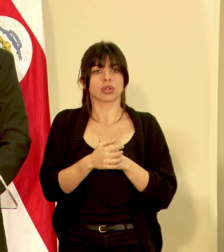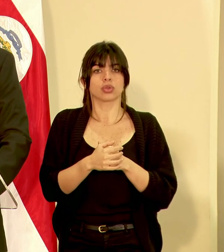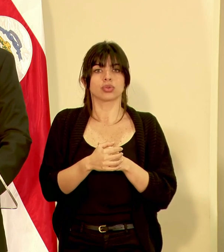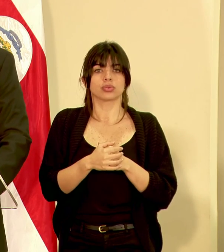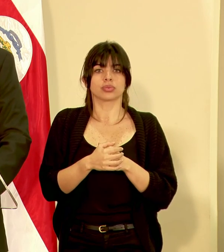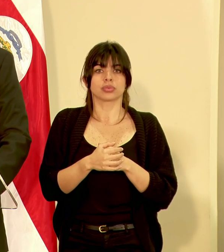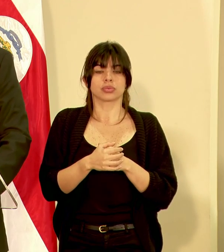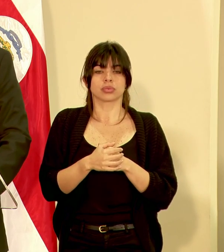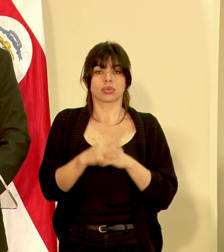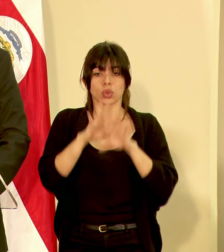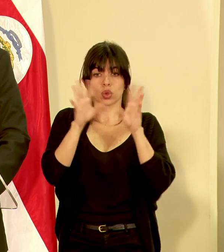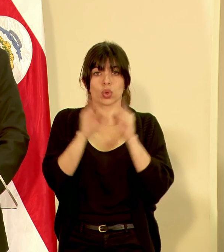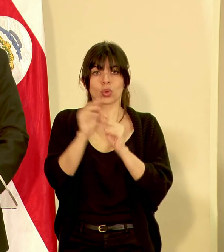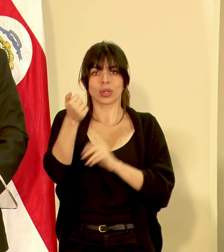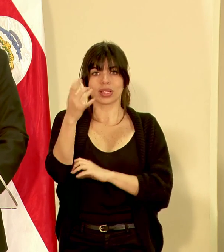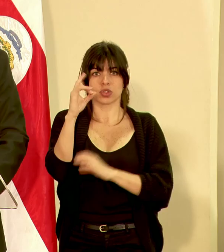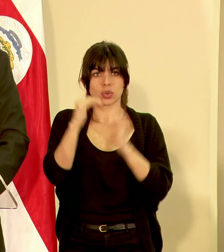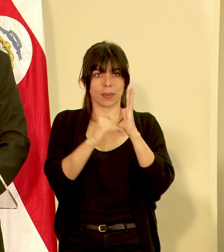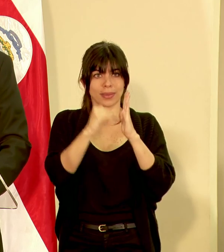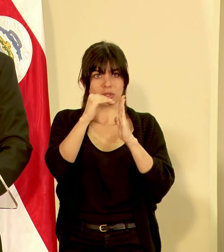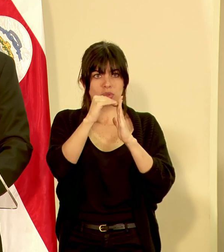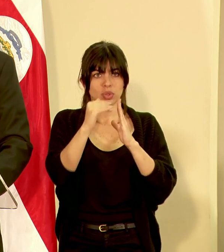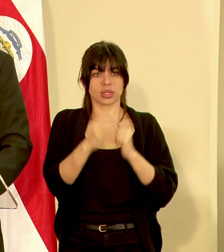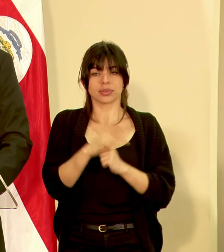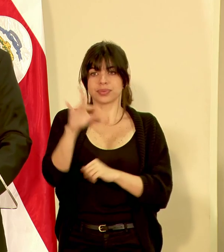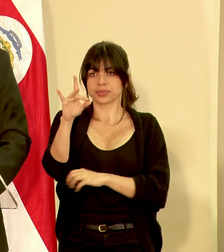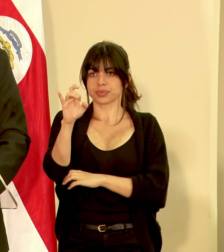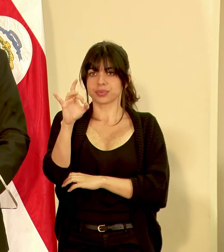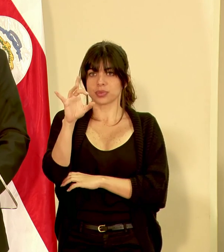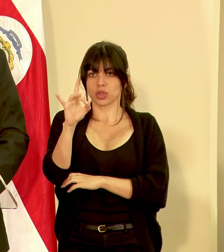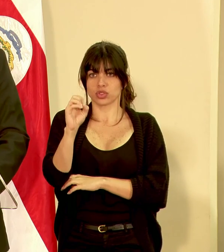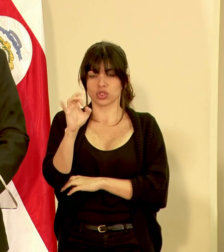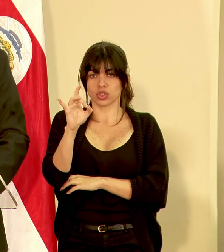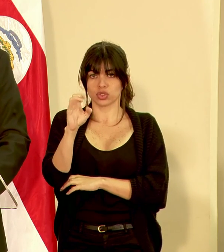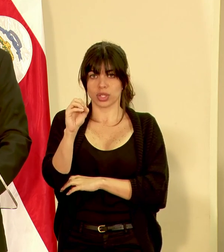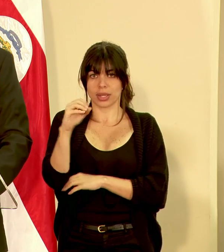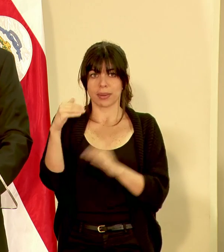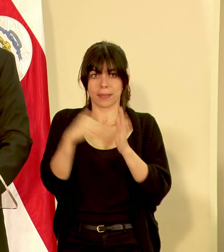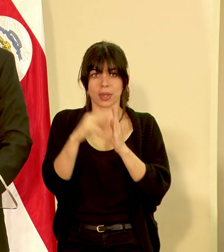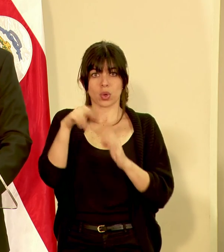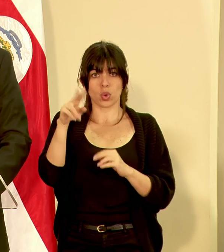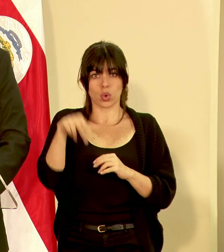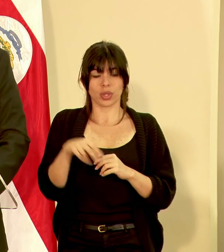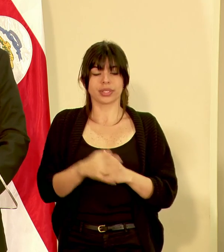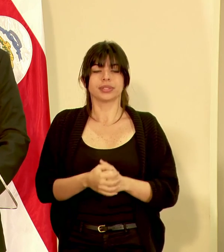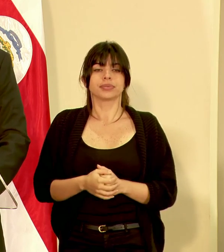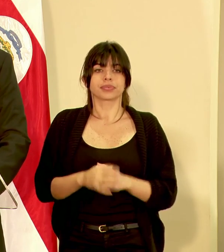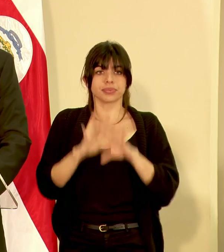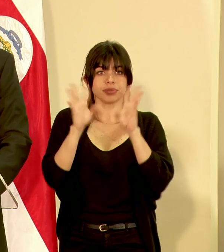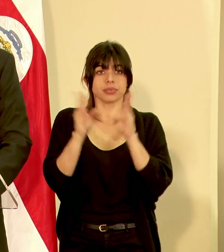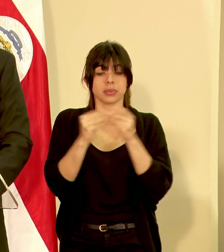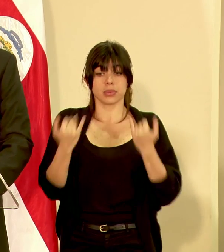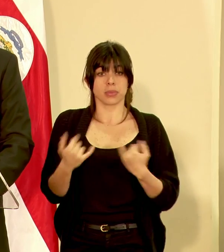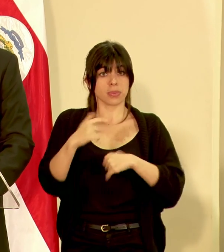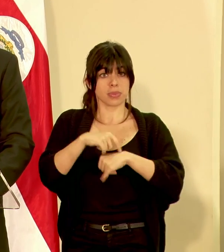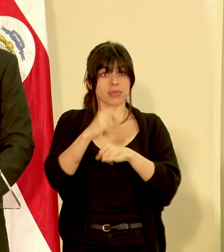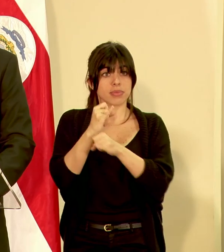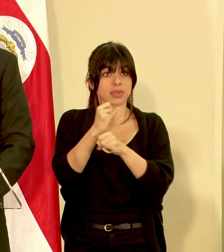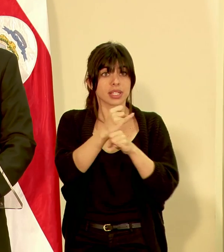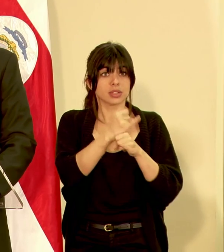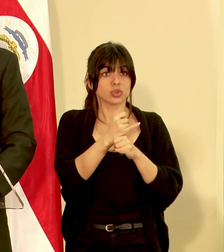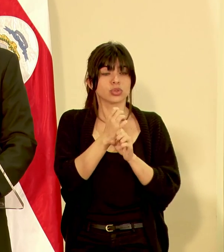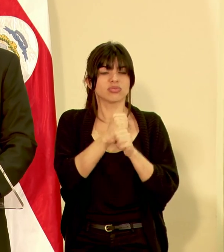girado un monto de 18 millones 880 mil colones en estos momentos las instituciones